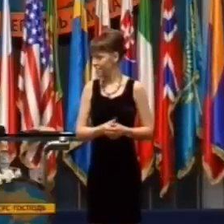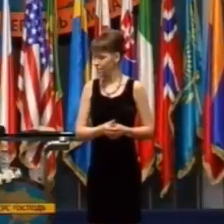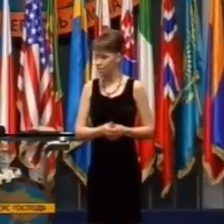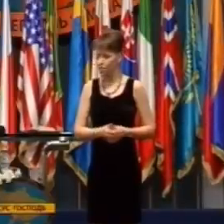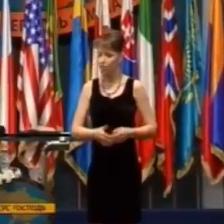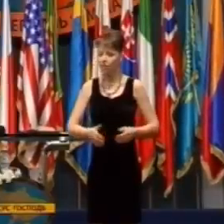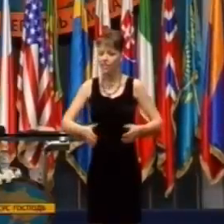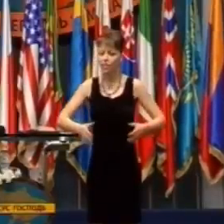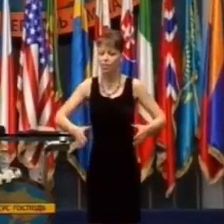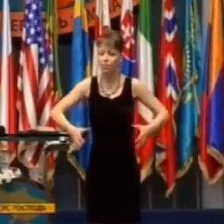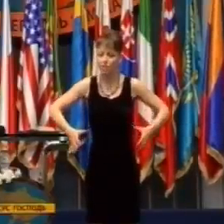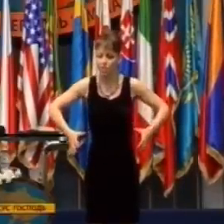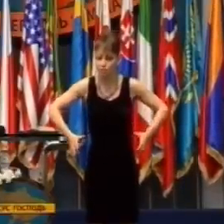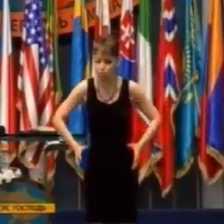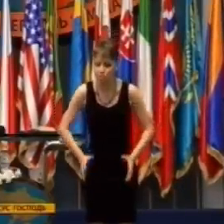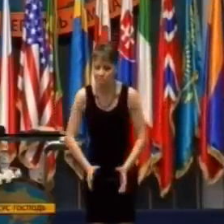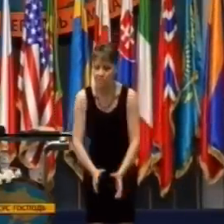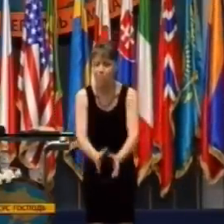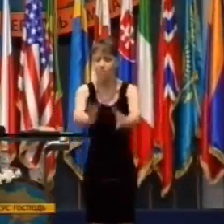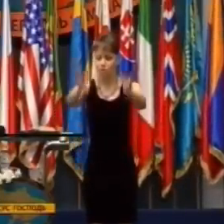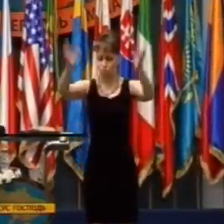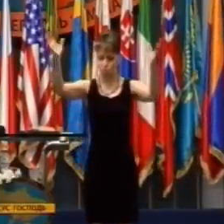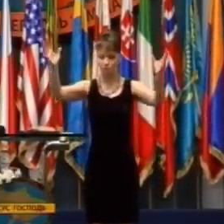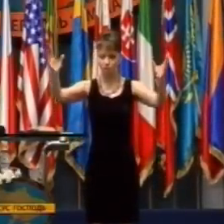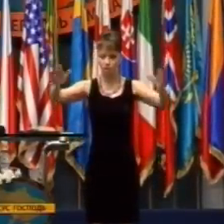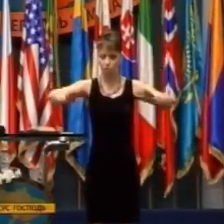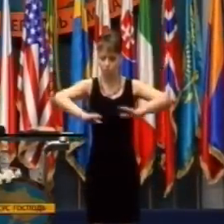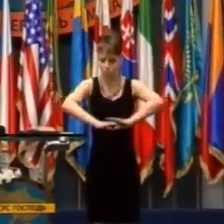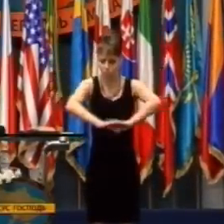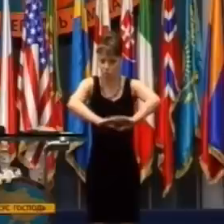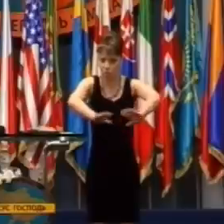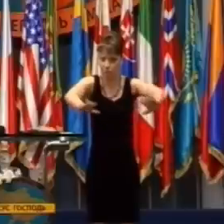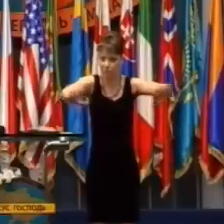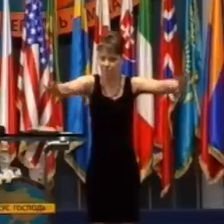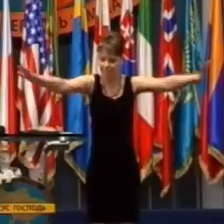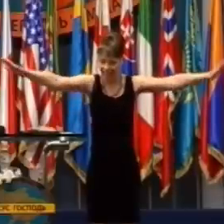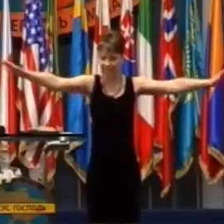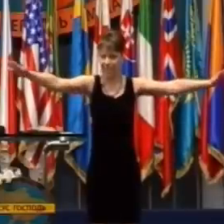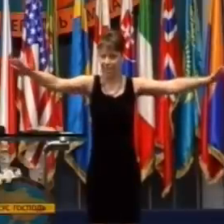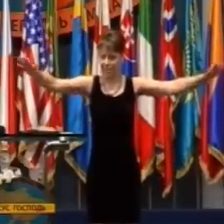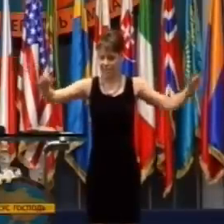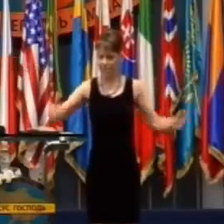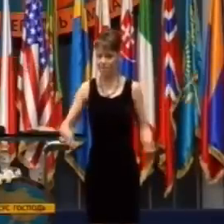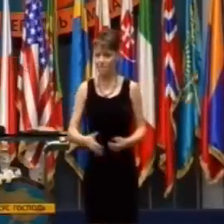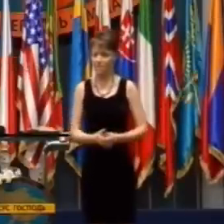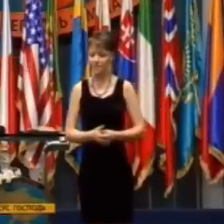ale jej dopad bol široko, ďaleko tak veľký, pošla vlna.